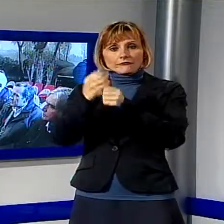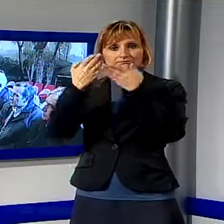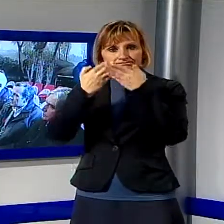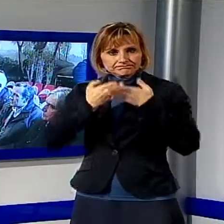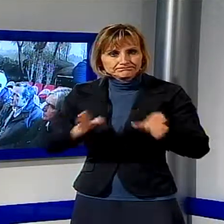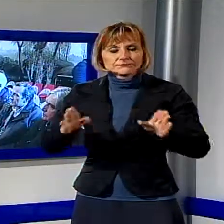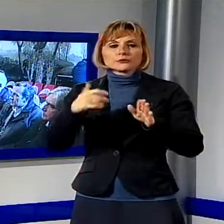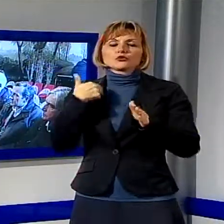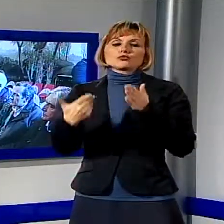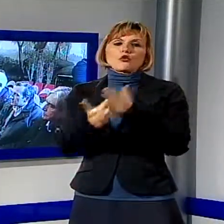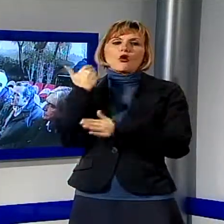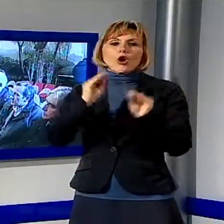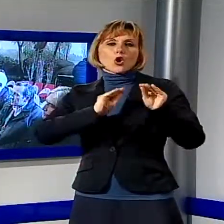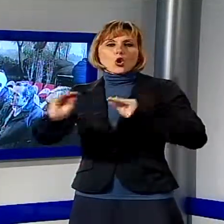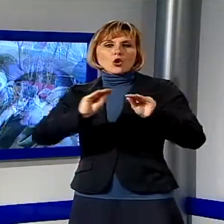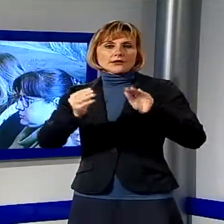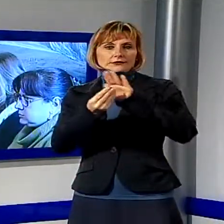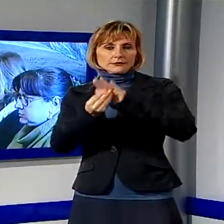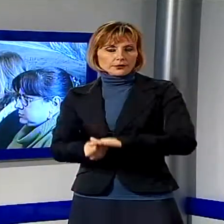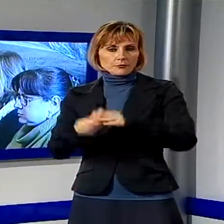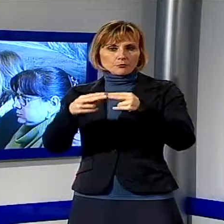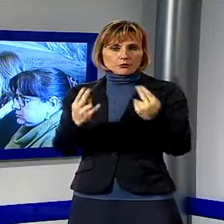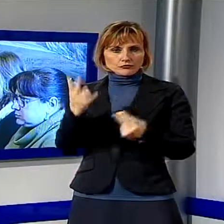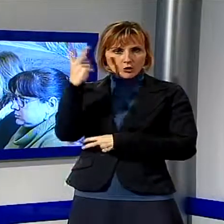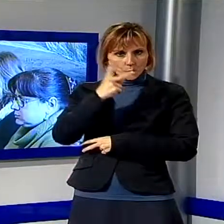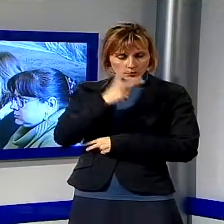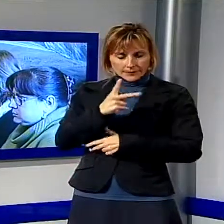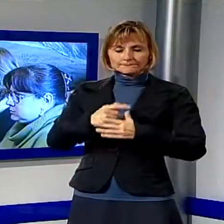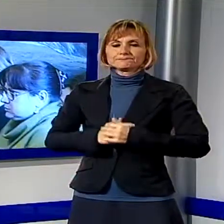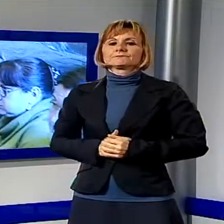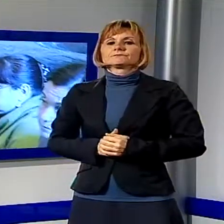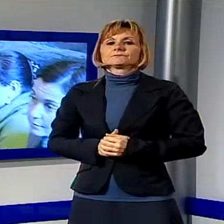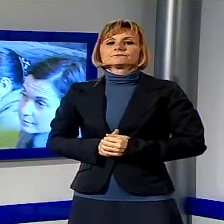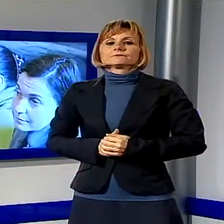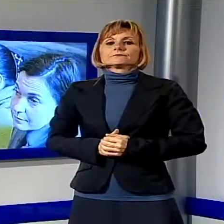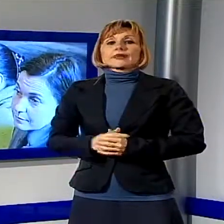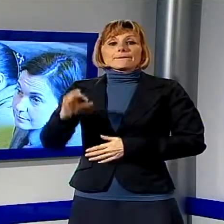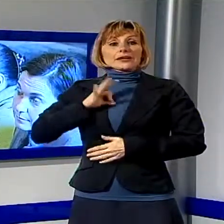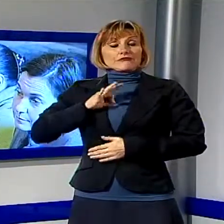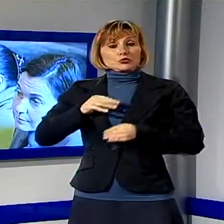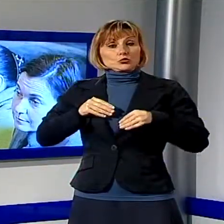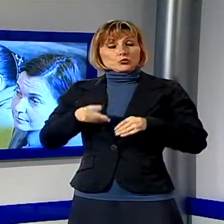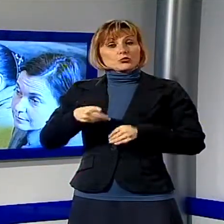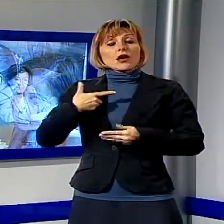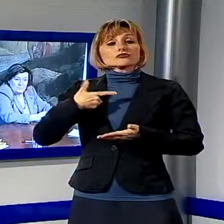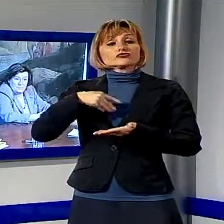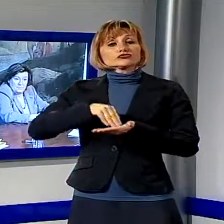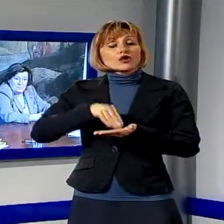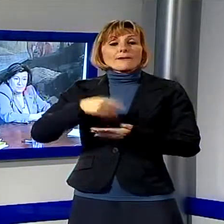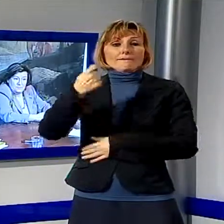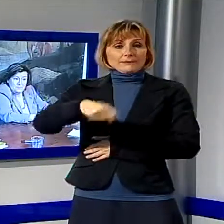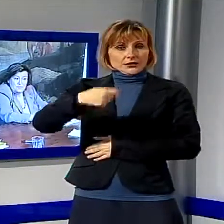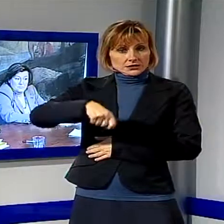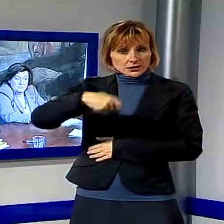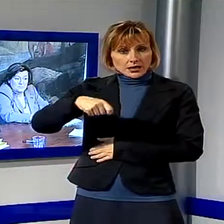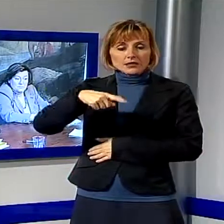provincia di Lucca, nell'ambito della riforma delle amministrazioni provinciali. In prefettura, alla presenza anche del presidente della provincia